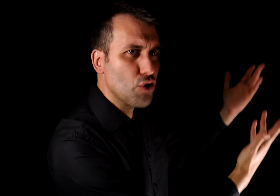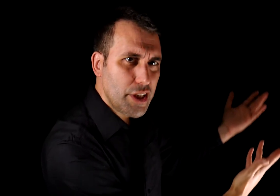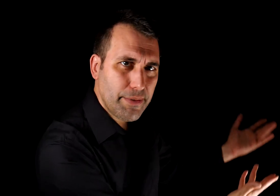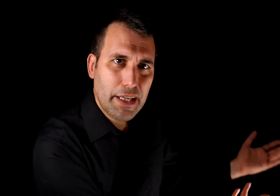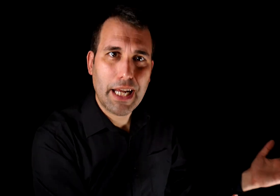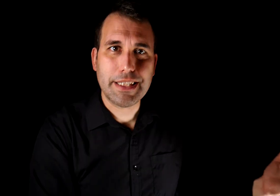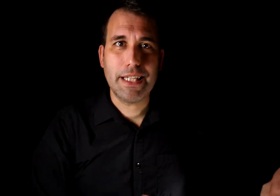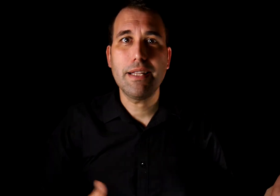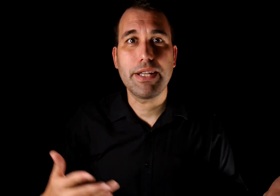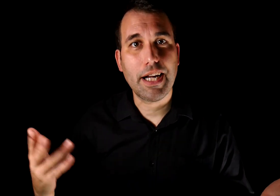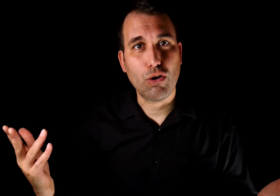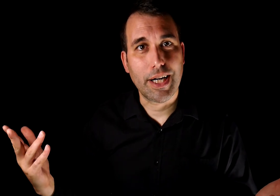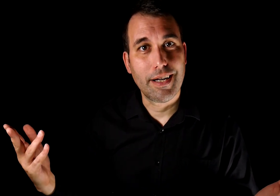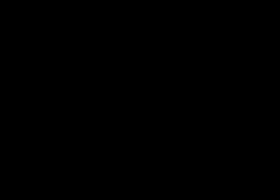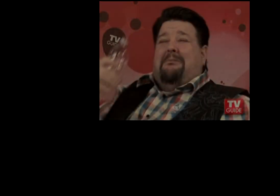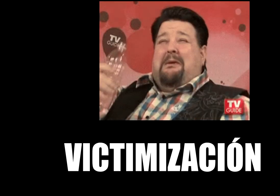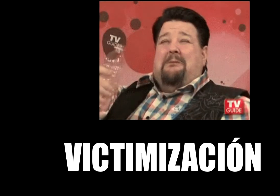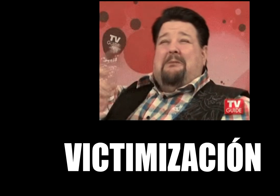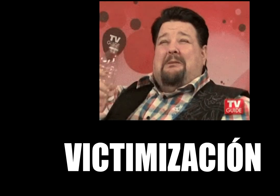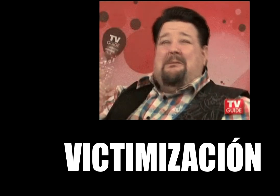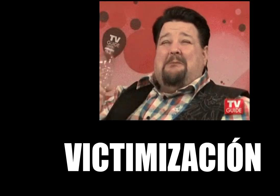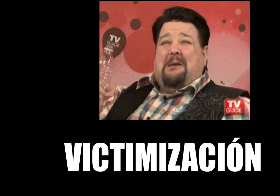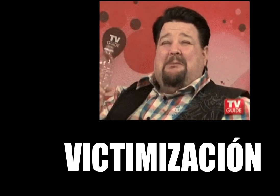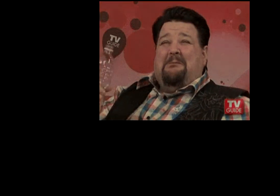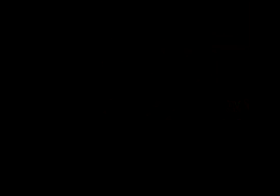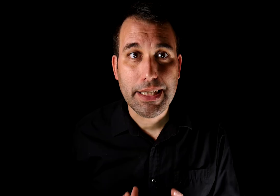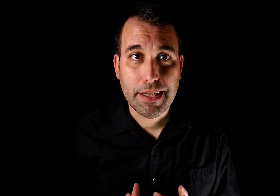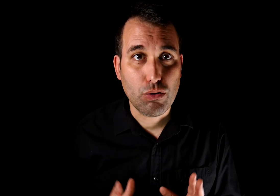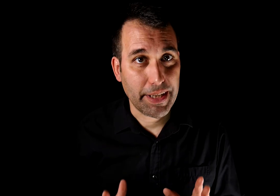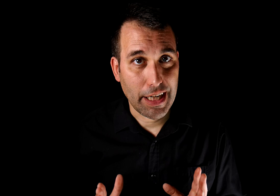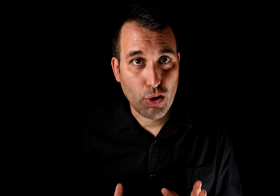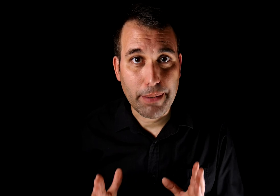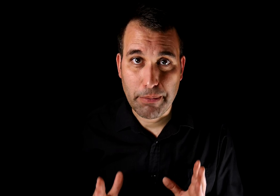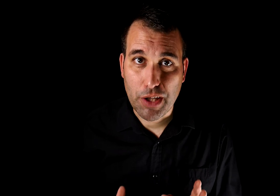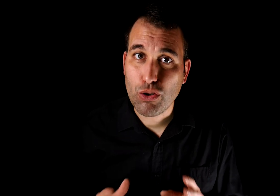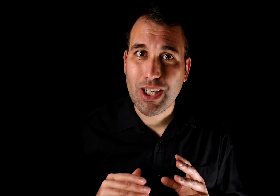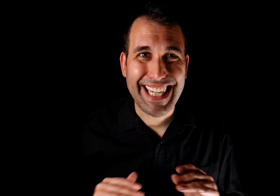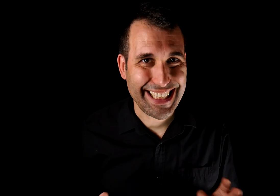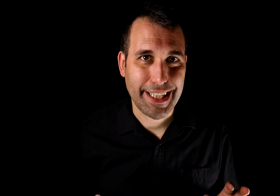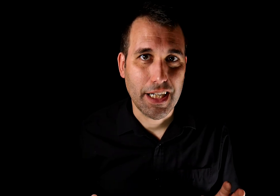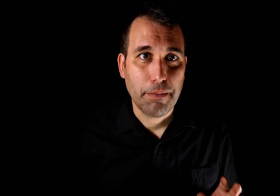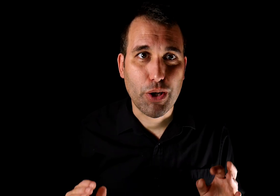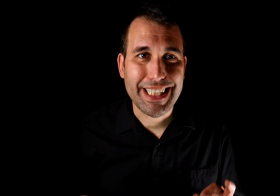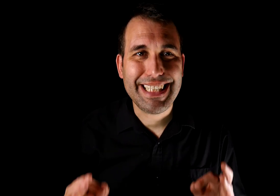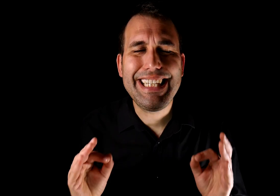nos lleva a la siguiente bandera roja. La victimización. Esta es una bandera roja de manipulación clásica. Porque es